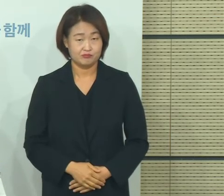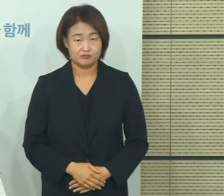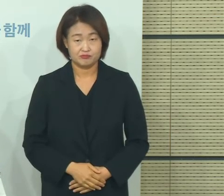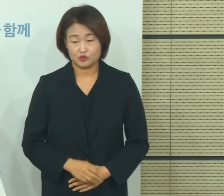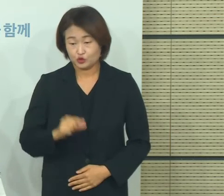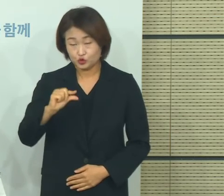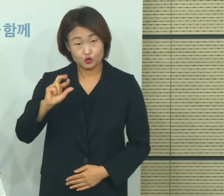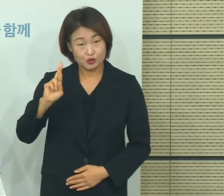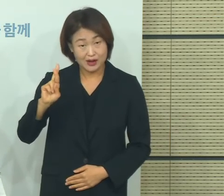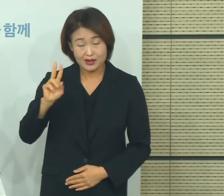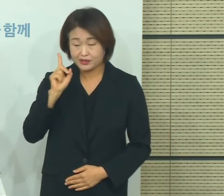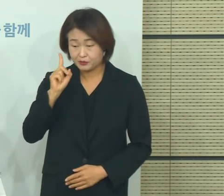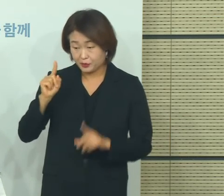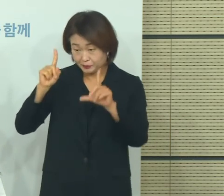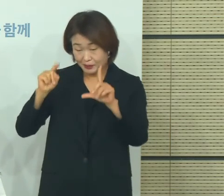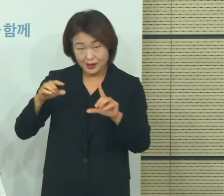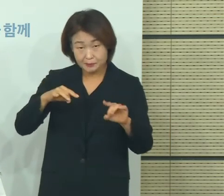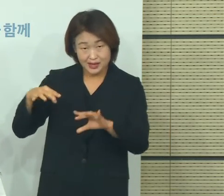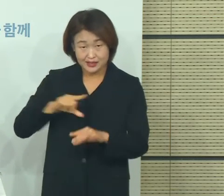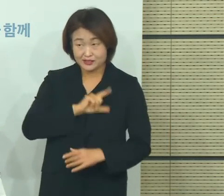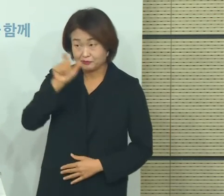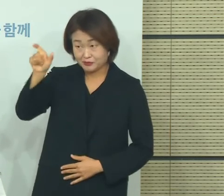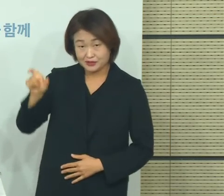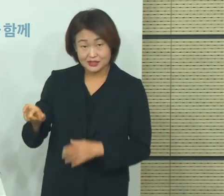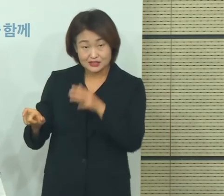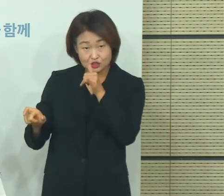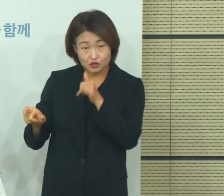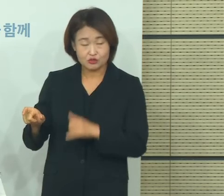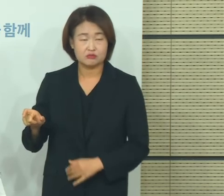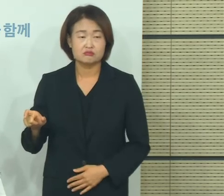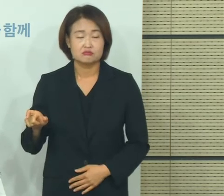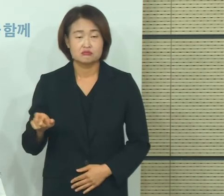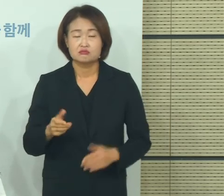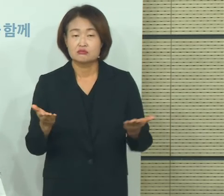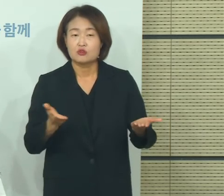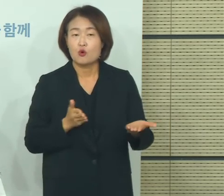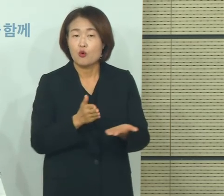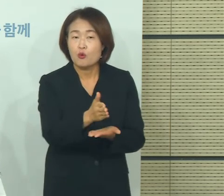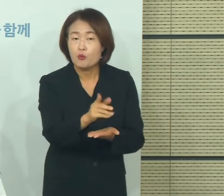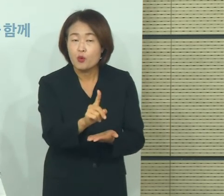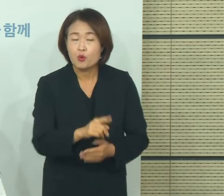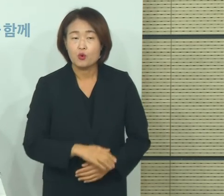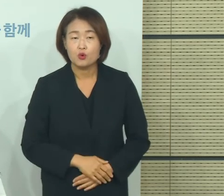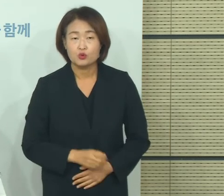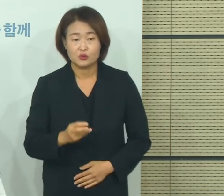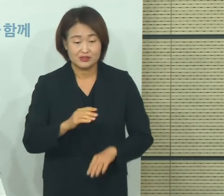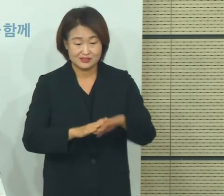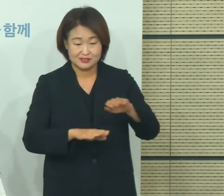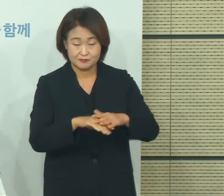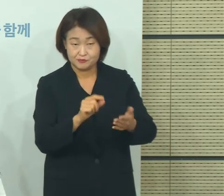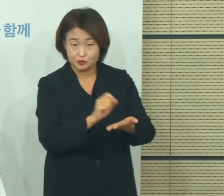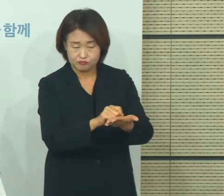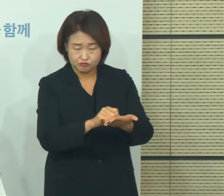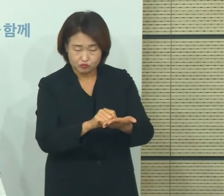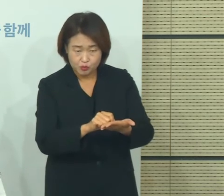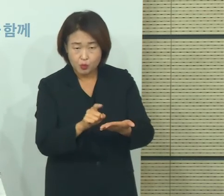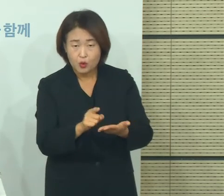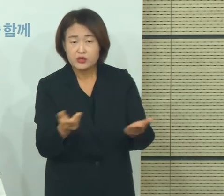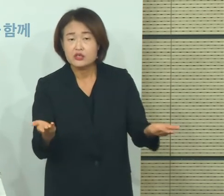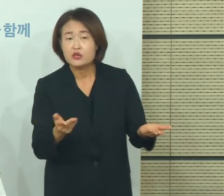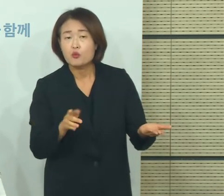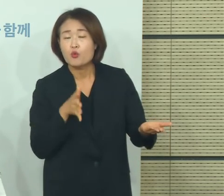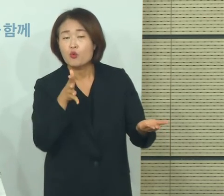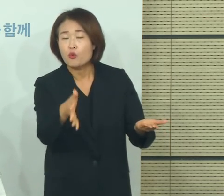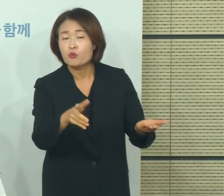출입명부에 대한 질의 중 업종이 어떻게 되는지 수기 명부만 사용하는 시설에 어떤 업종이